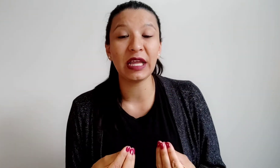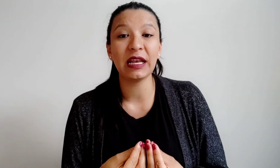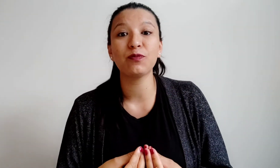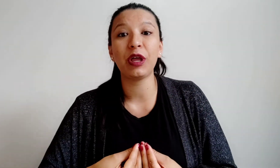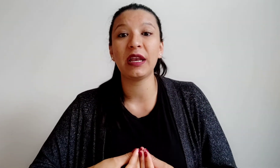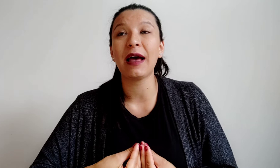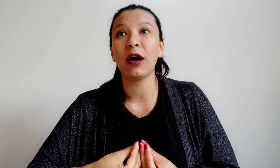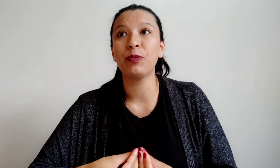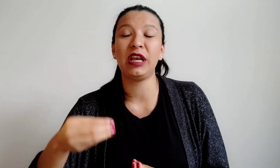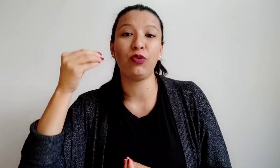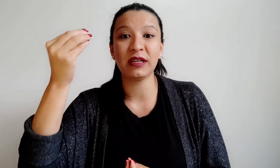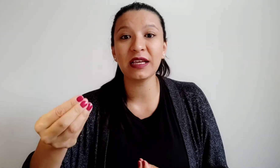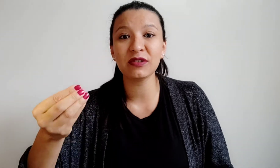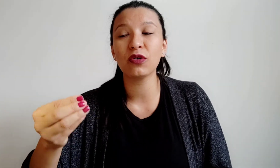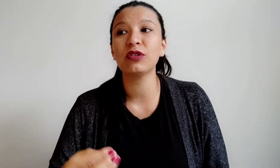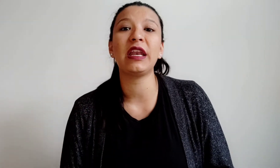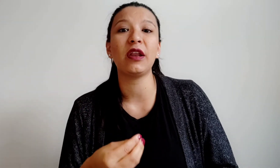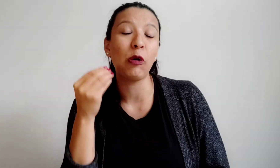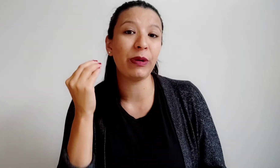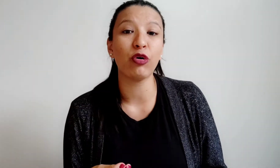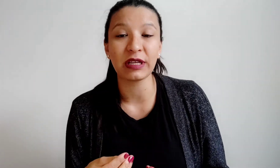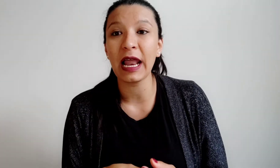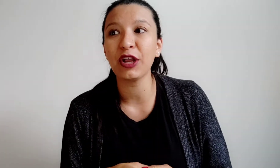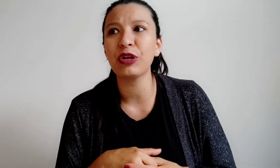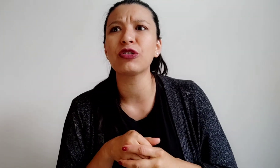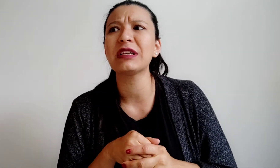inglés pueden obtener un ascenso, tener un mejor salario, entonces